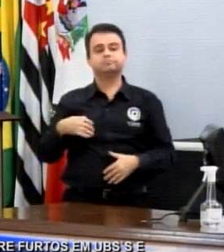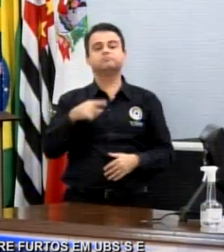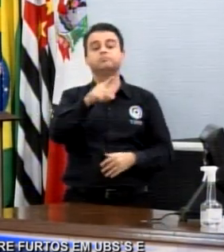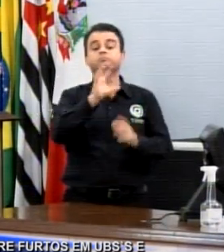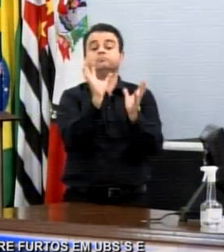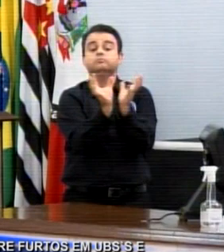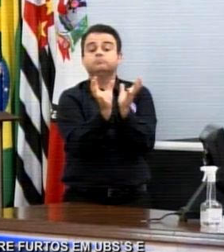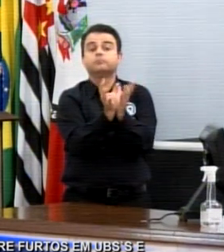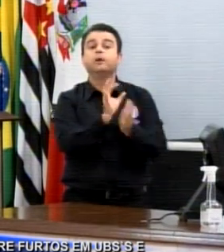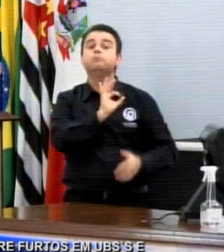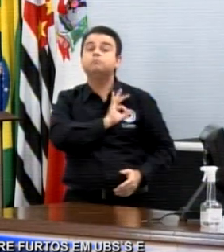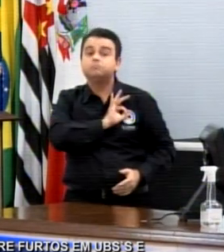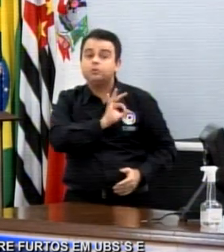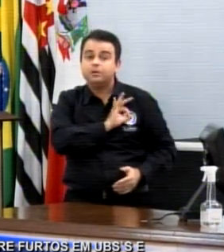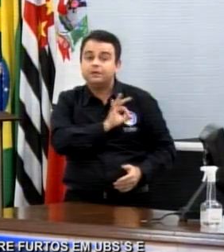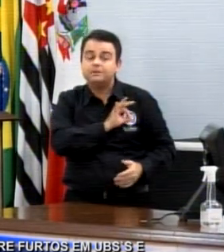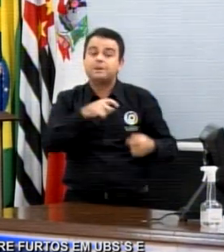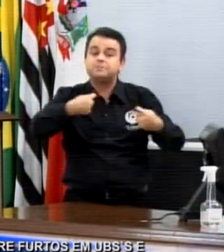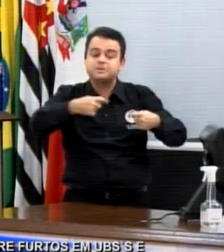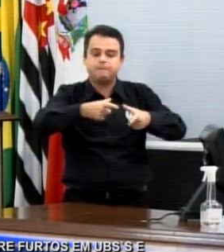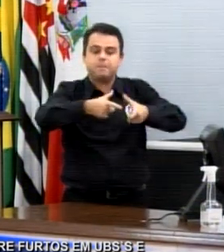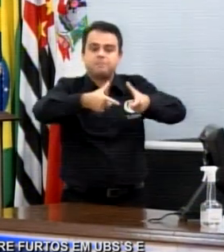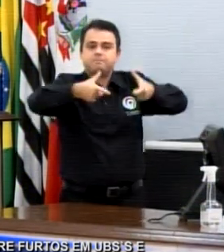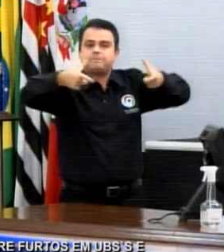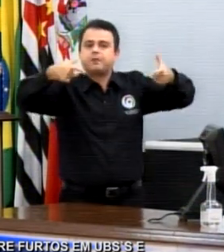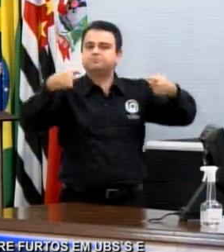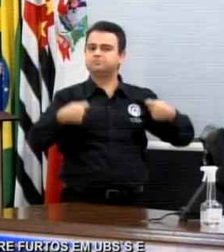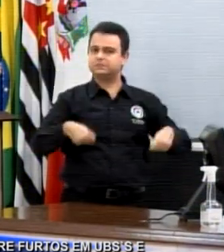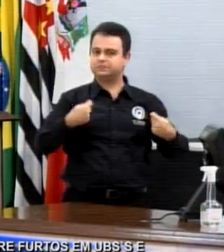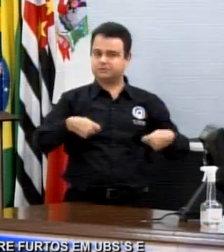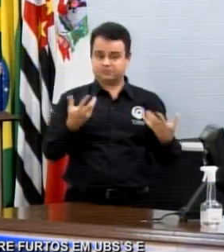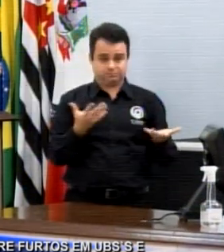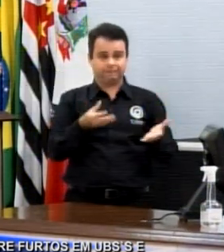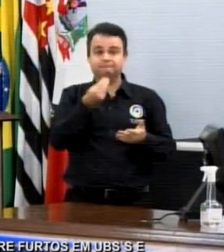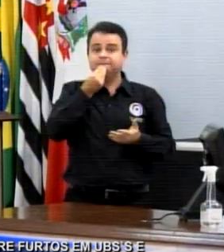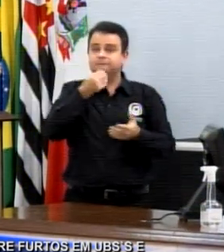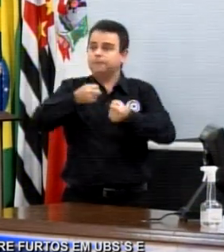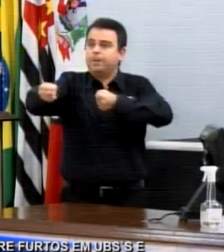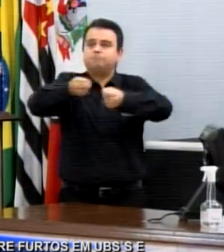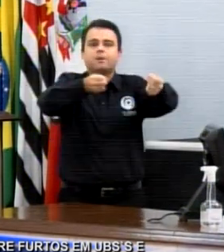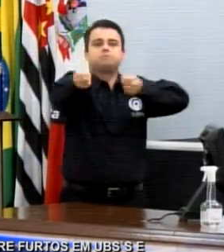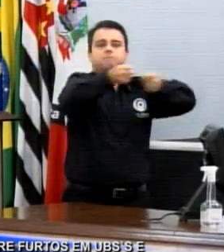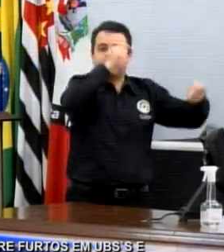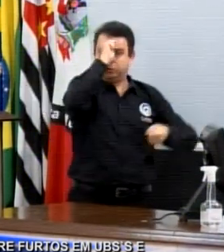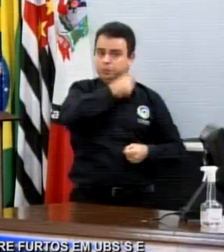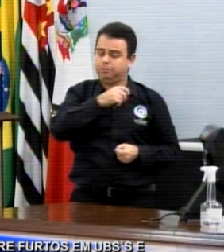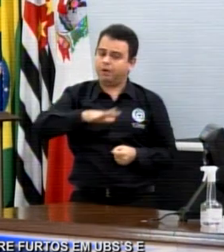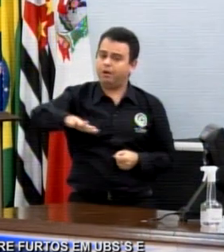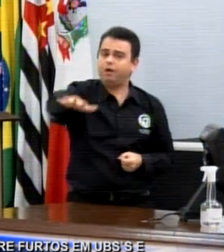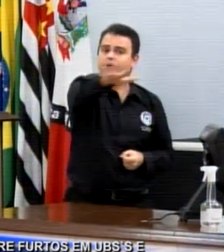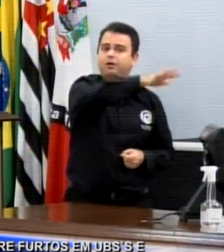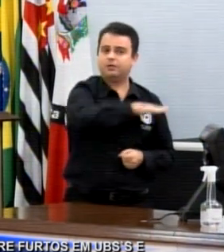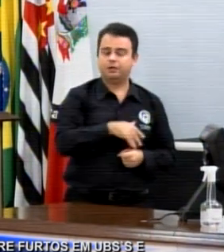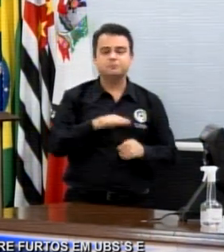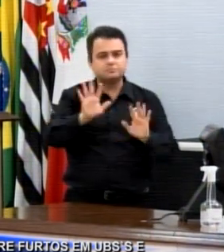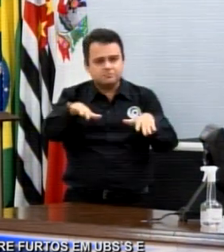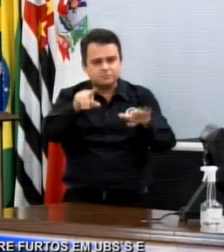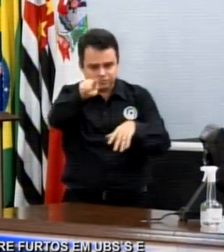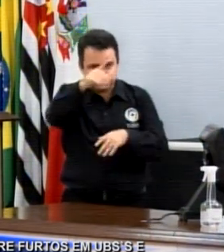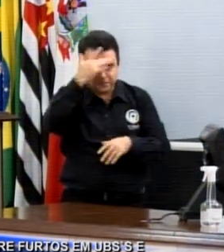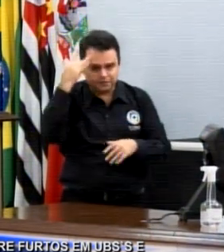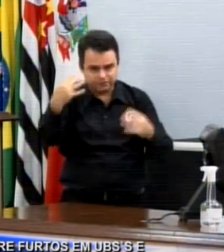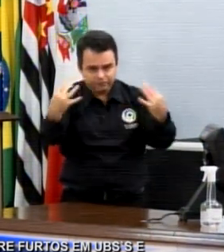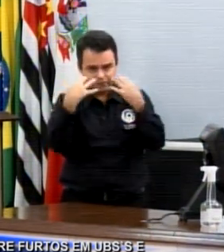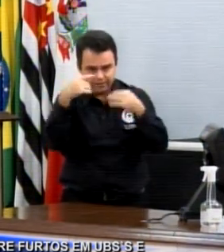Militar. Então, gente, vocês que nos assistem, vocês que nos ouvem, vocês que estão presentes aqui, fazemos tudo o que está em cima da lei.